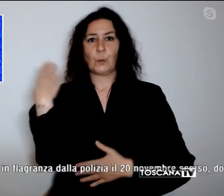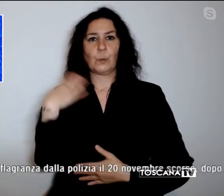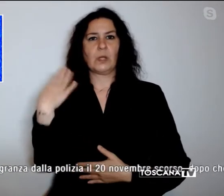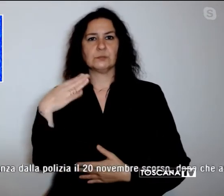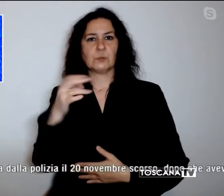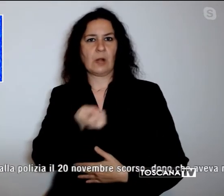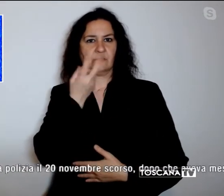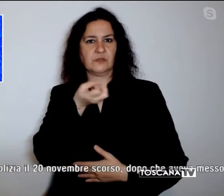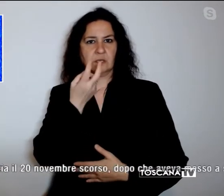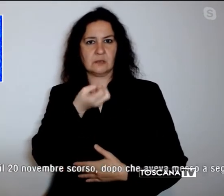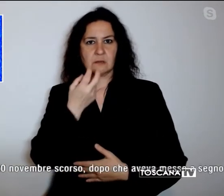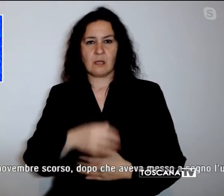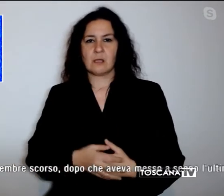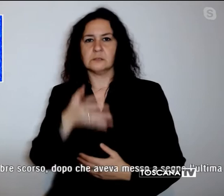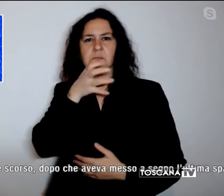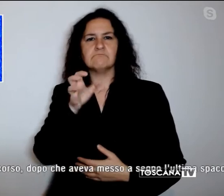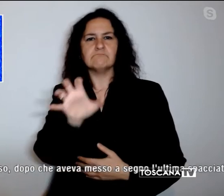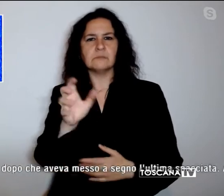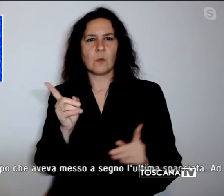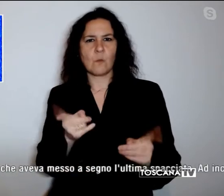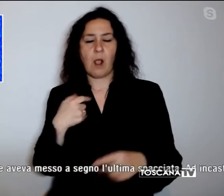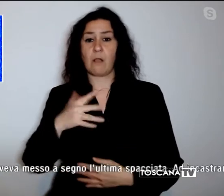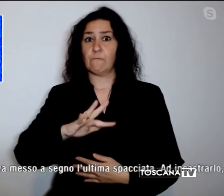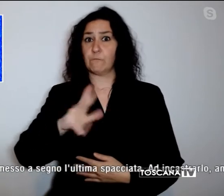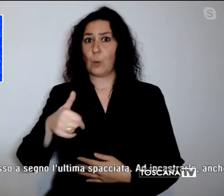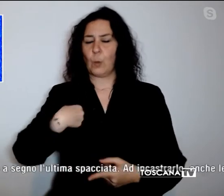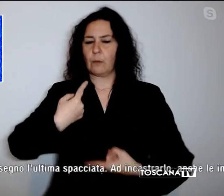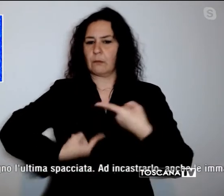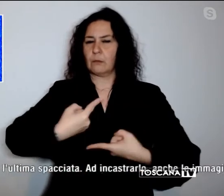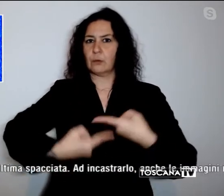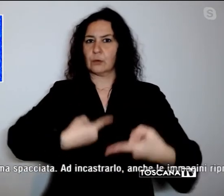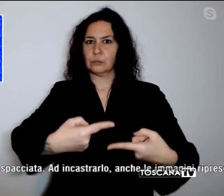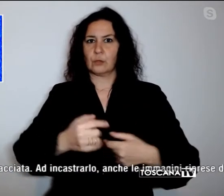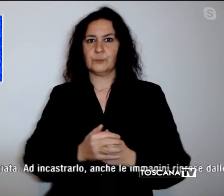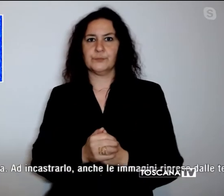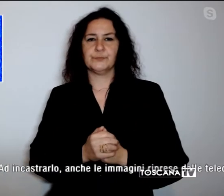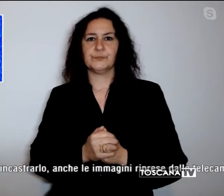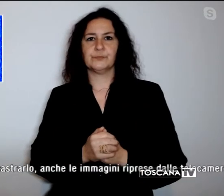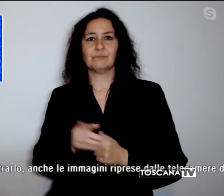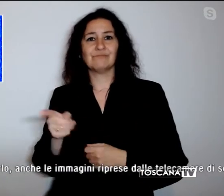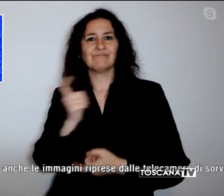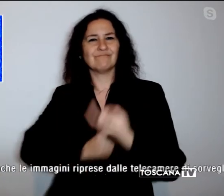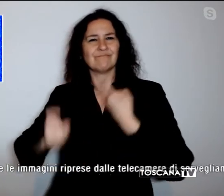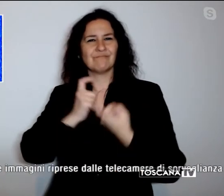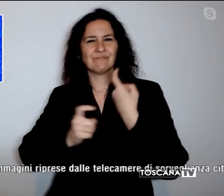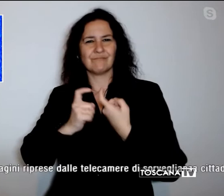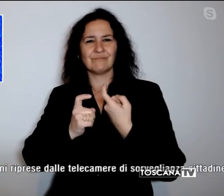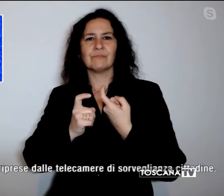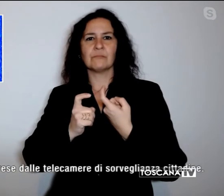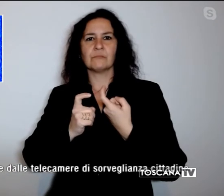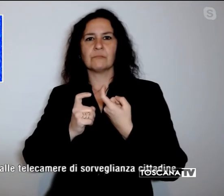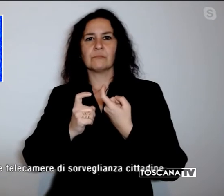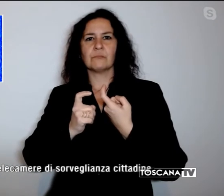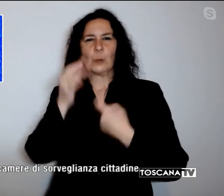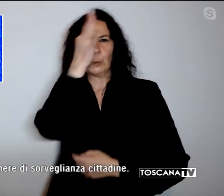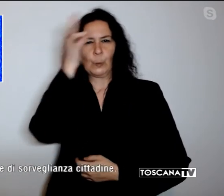con l'accusa di furto continuato. l'uomo tunisino era stato arrestato in flagranza